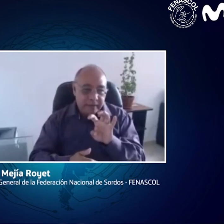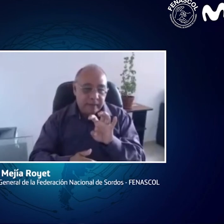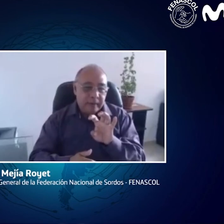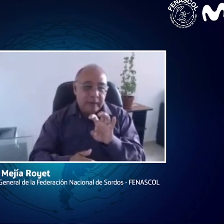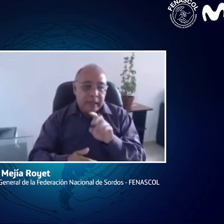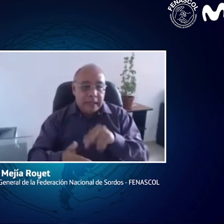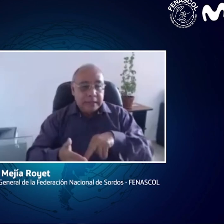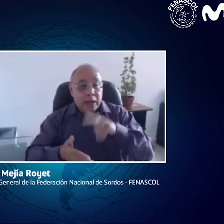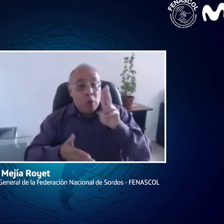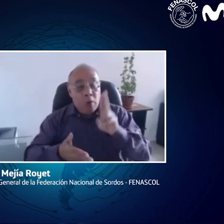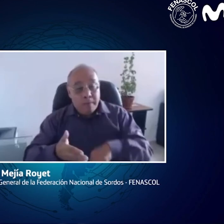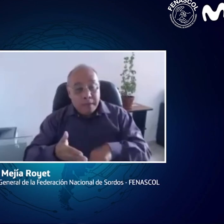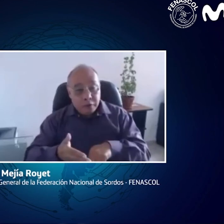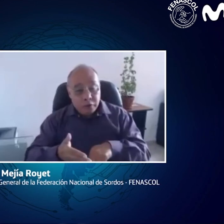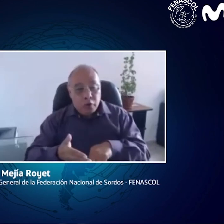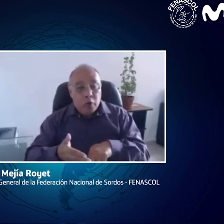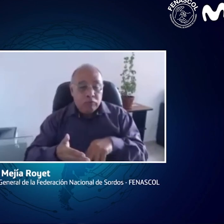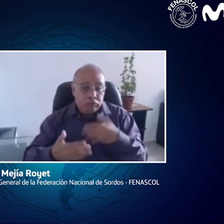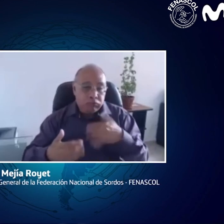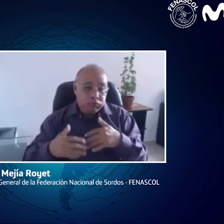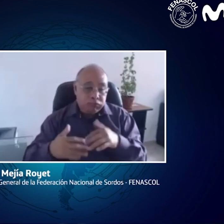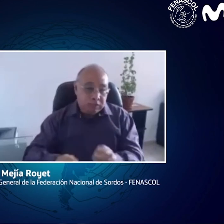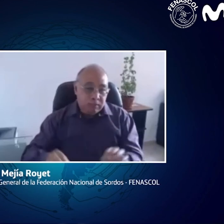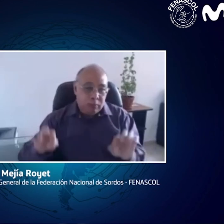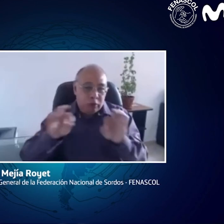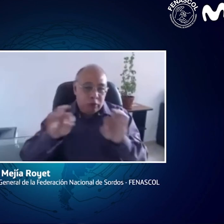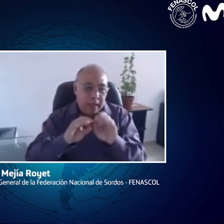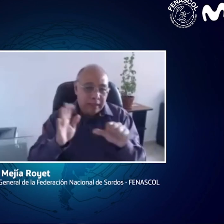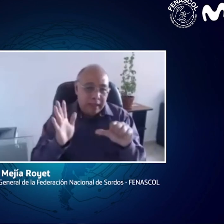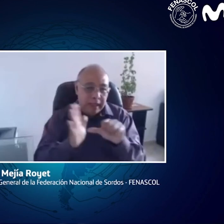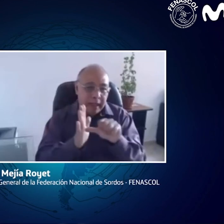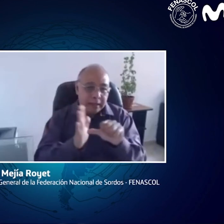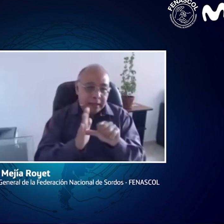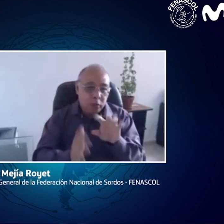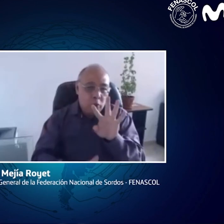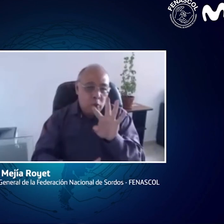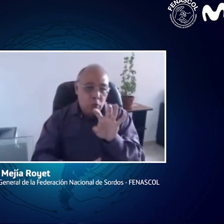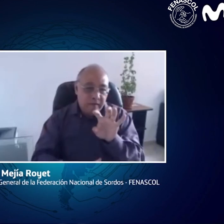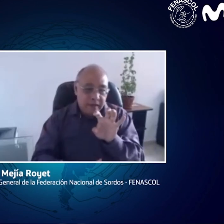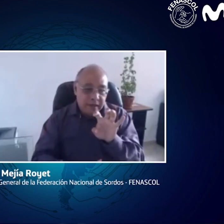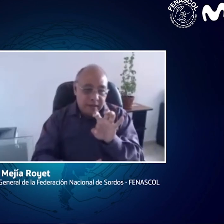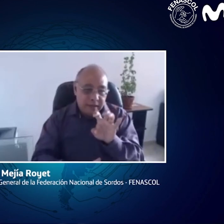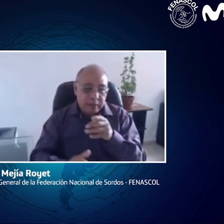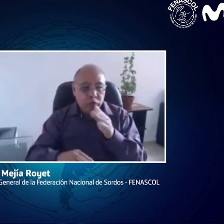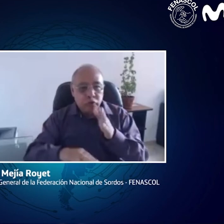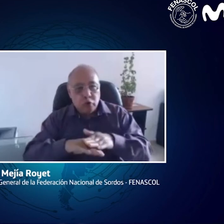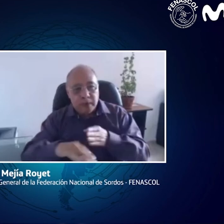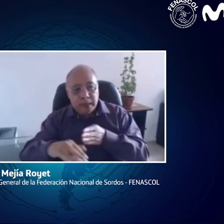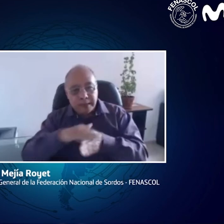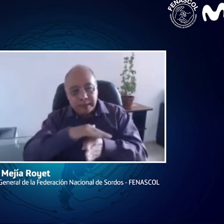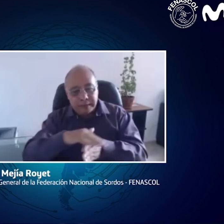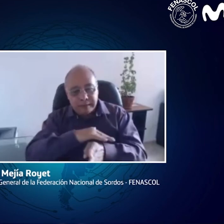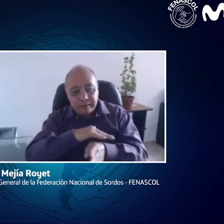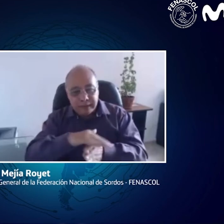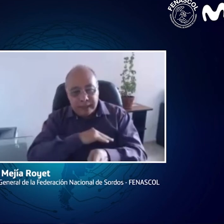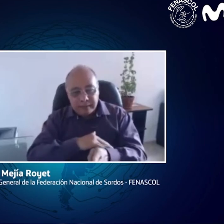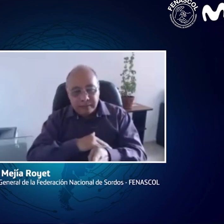la convención de la ONU, que es la convención de los derechos para las personas con discapacidad. En el artículo 9 se habla de la